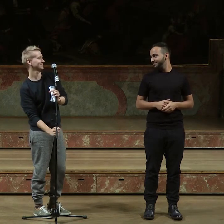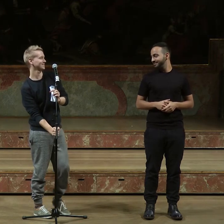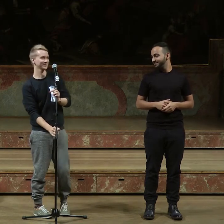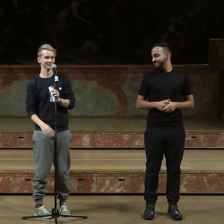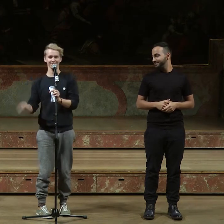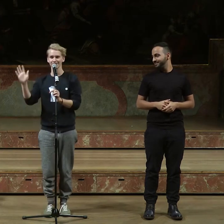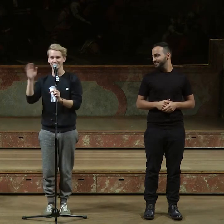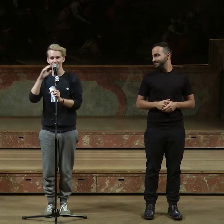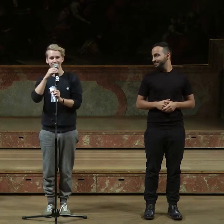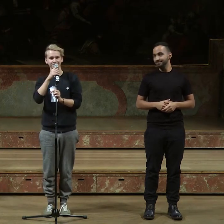Hallo.